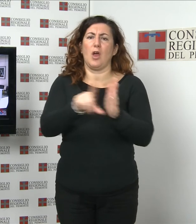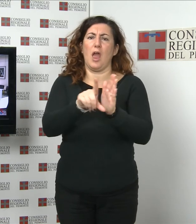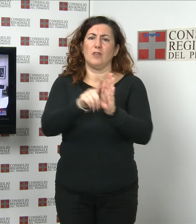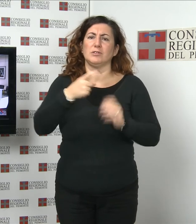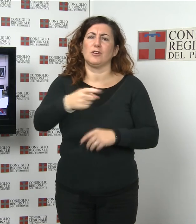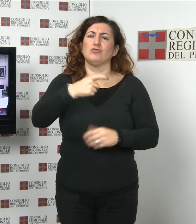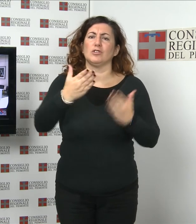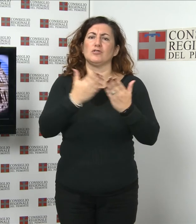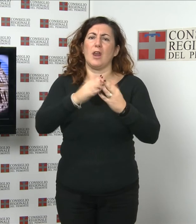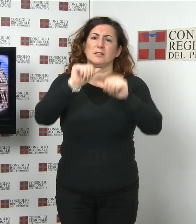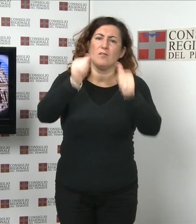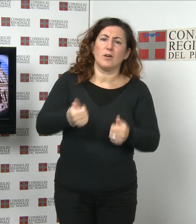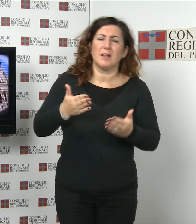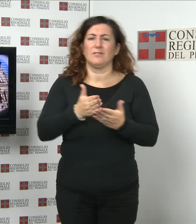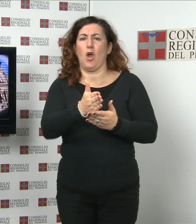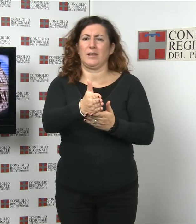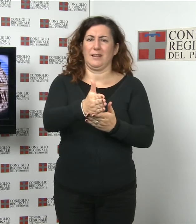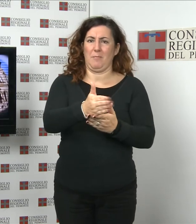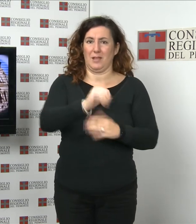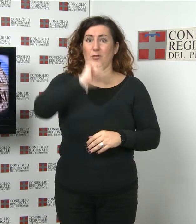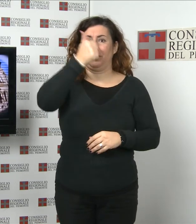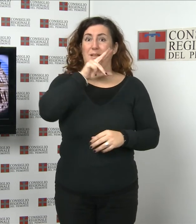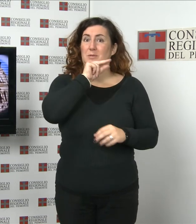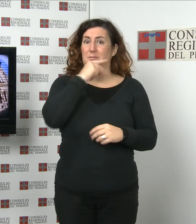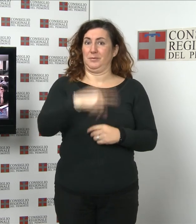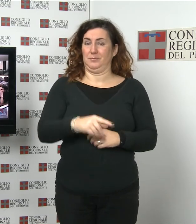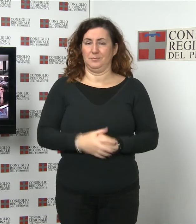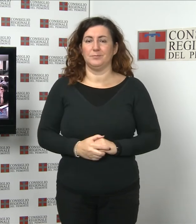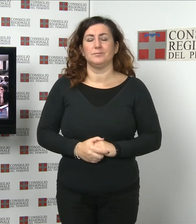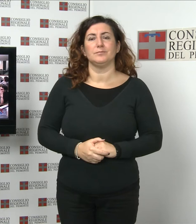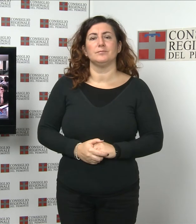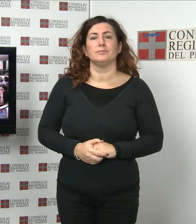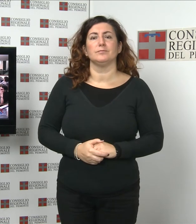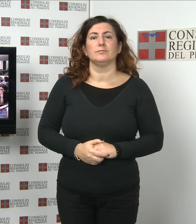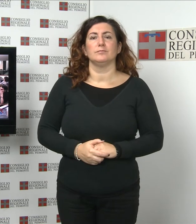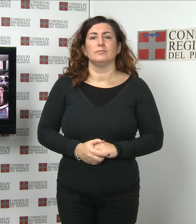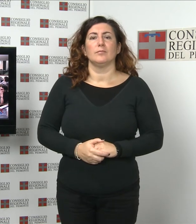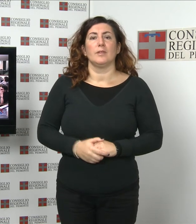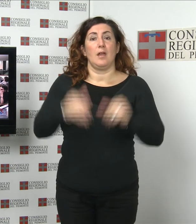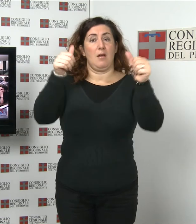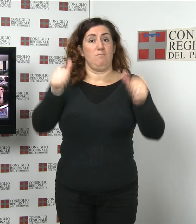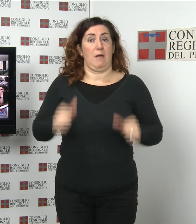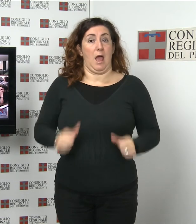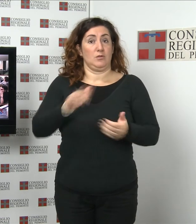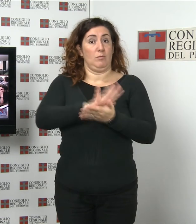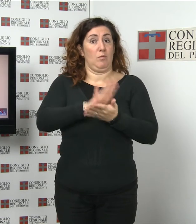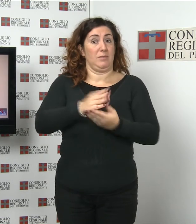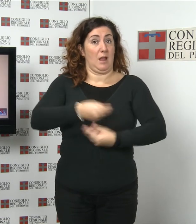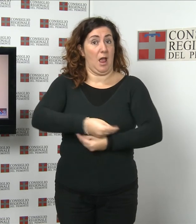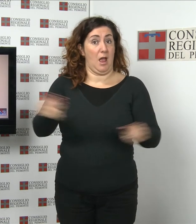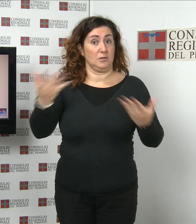formativi e di orientamento. Progetto di storia contemporanea Dopo la pubblicazione del bando, il progetto di storia